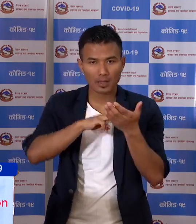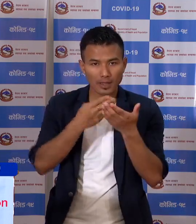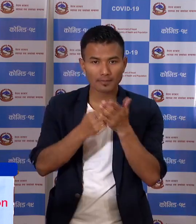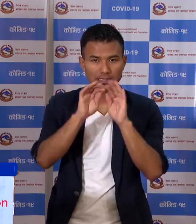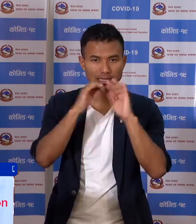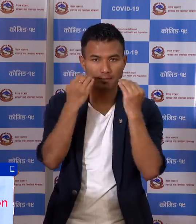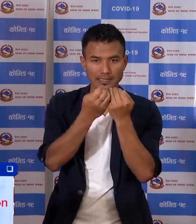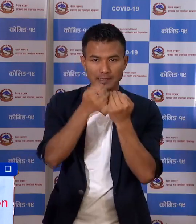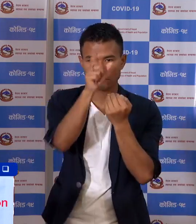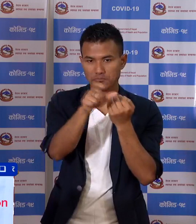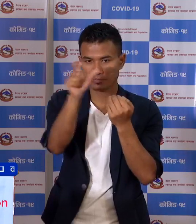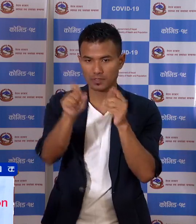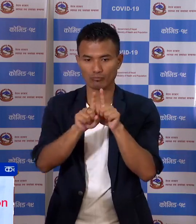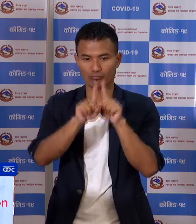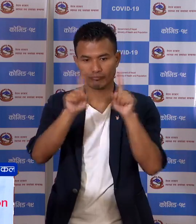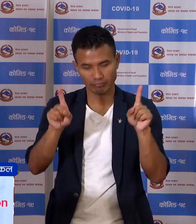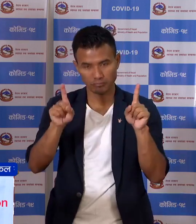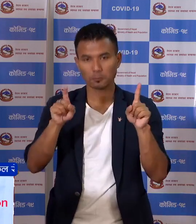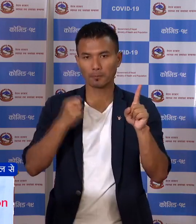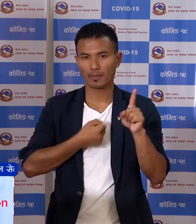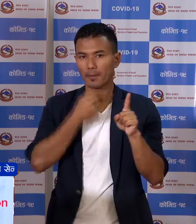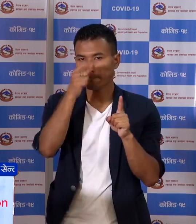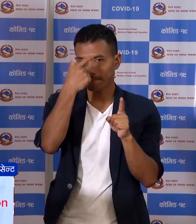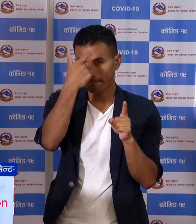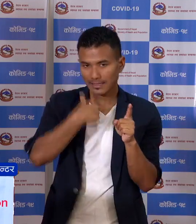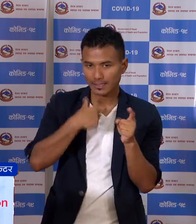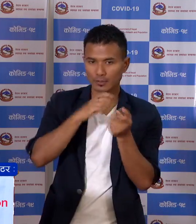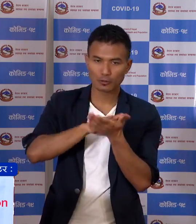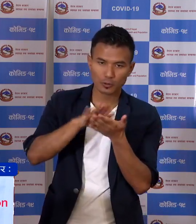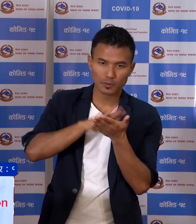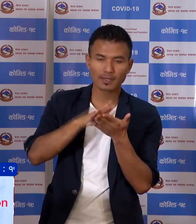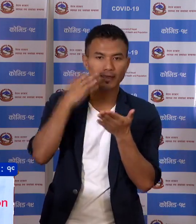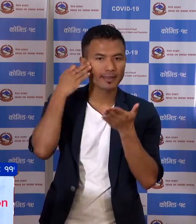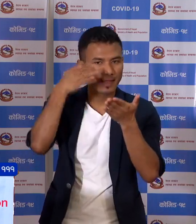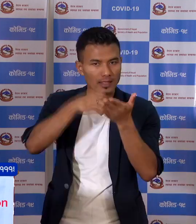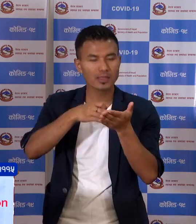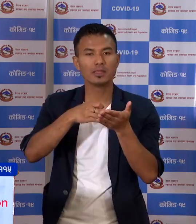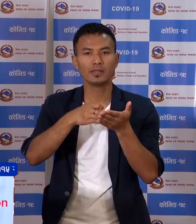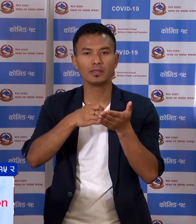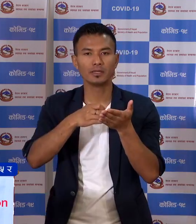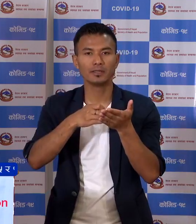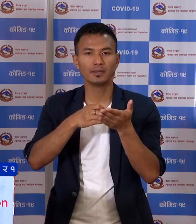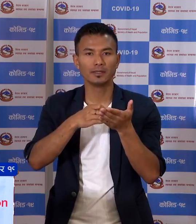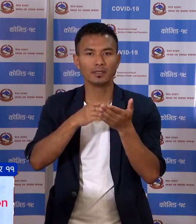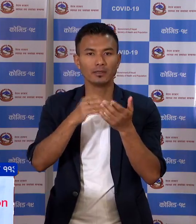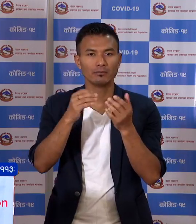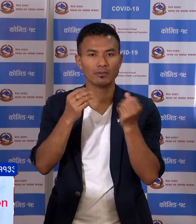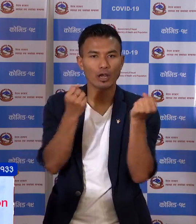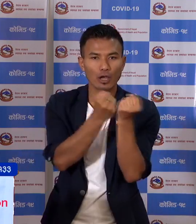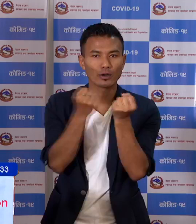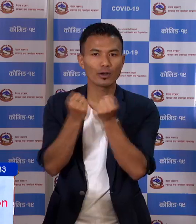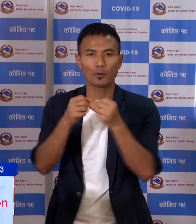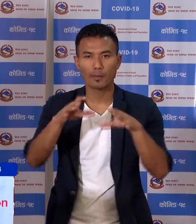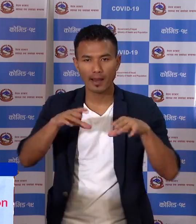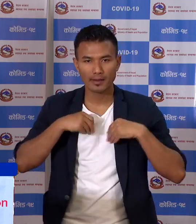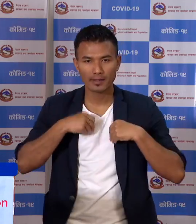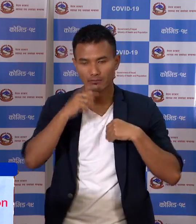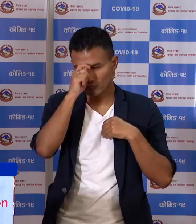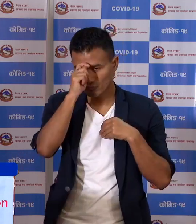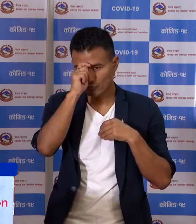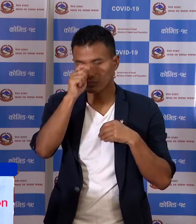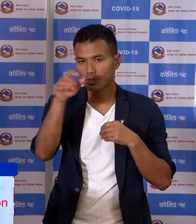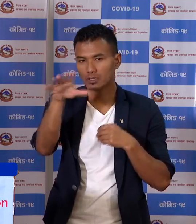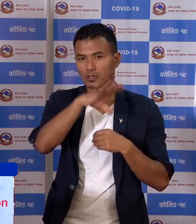सामाजिक दूरी कायम गरे रा आफनो बेक्तिकत सर्षफाई मा ध्यान दिये रा लगडाउन को पालना गरे रा